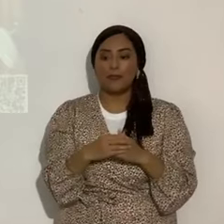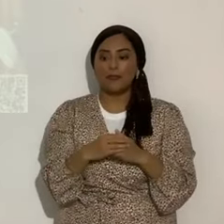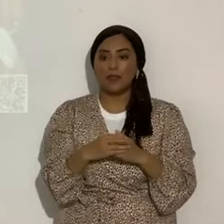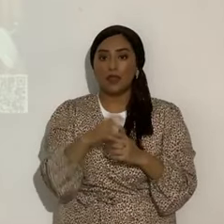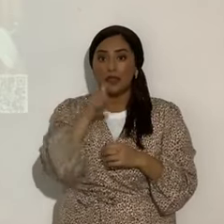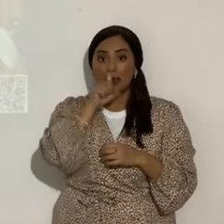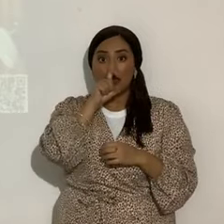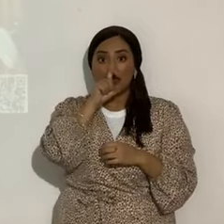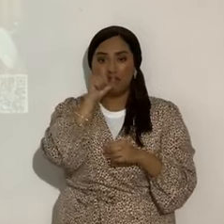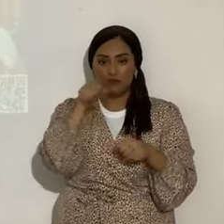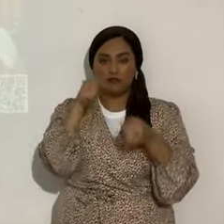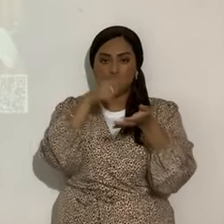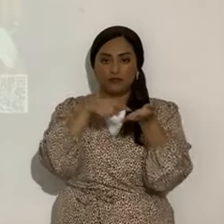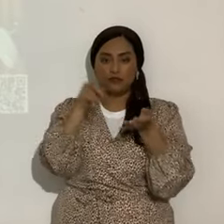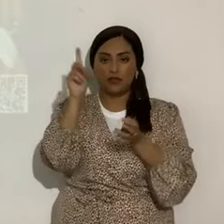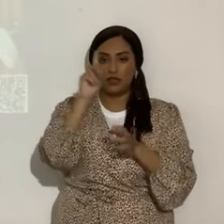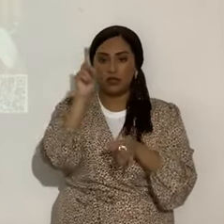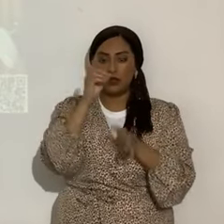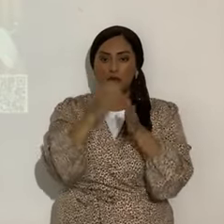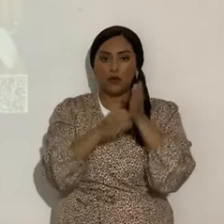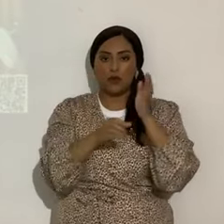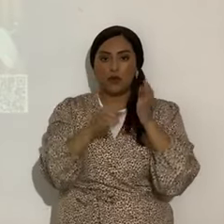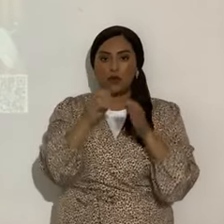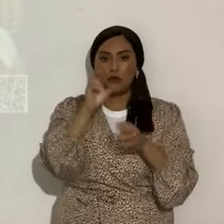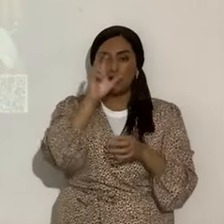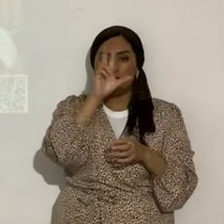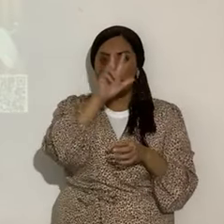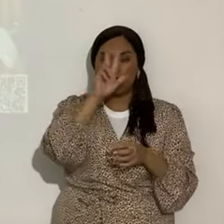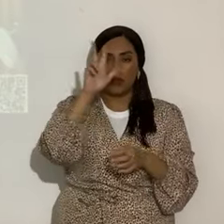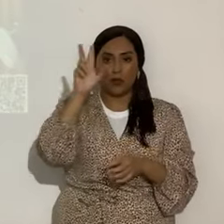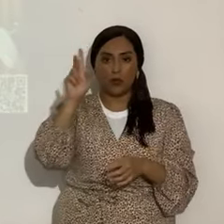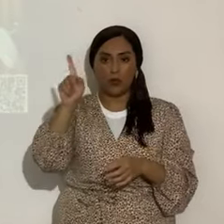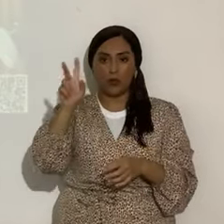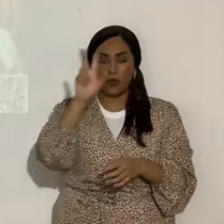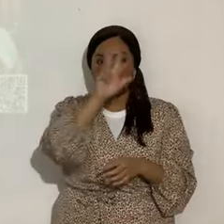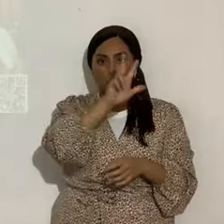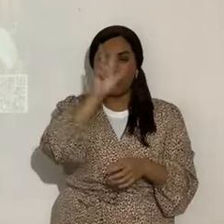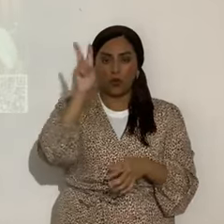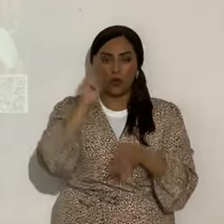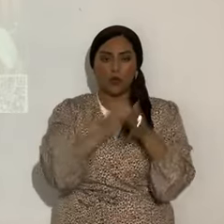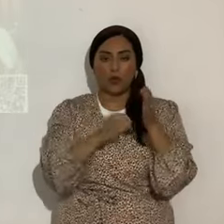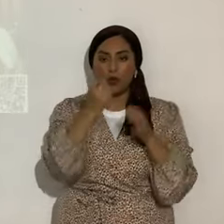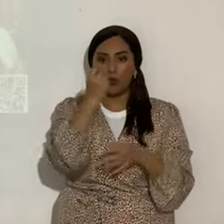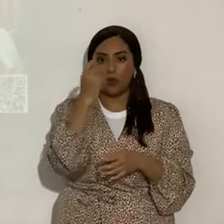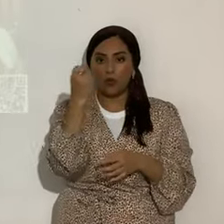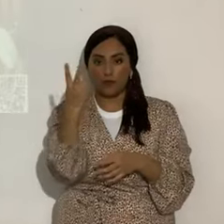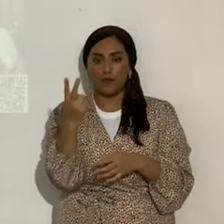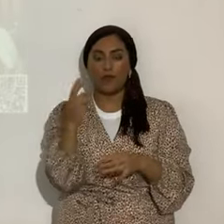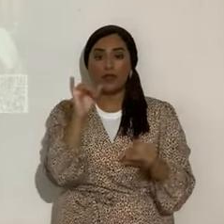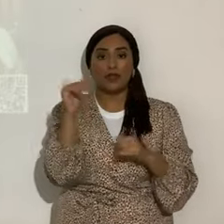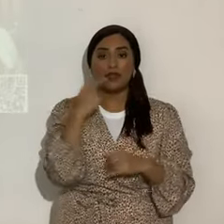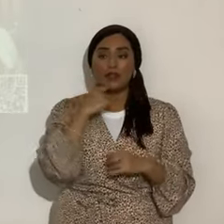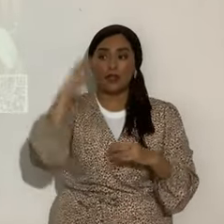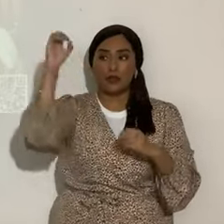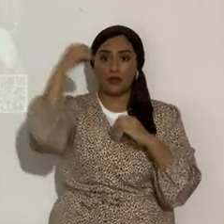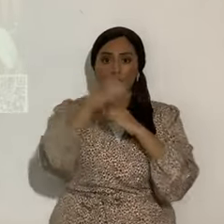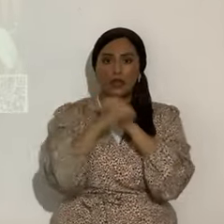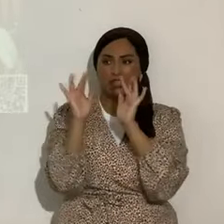en Deuteronomio 32, verso 11 y 12. Dije también que es un cometa el más brillante, que viene a 200, va